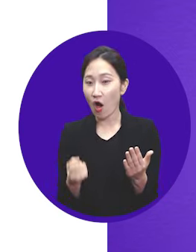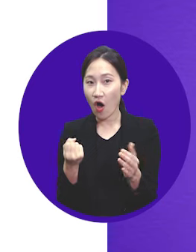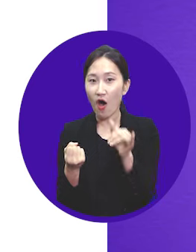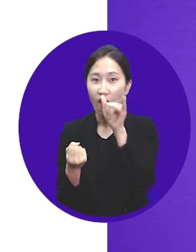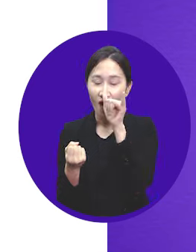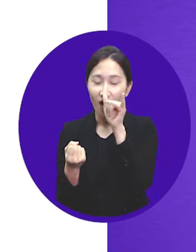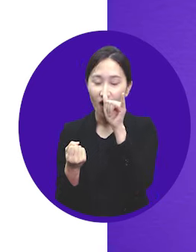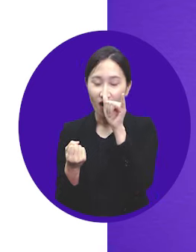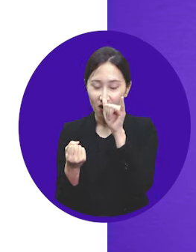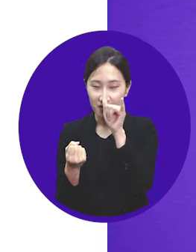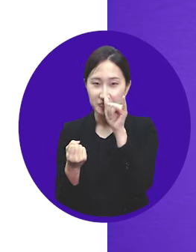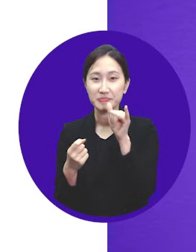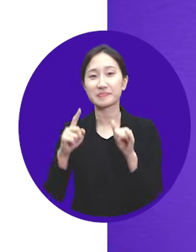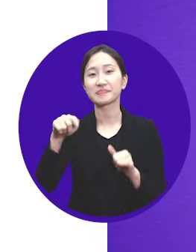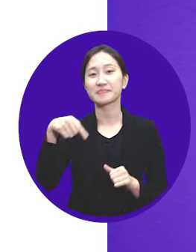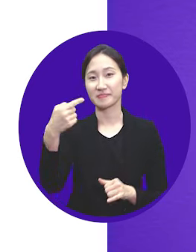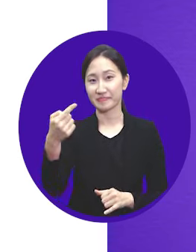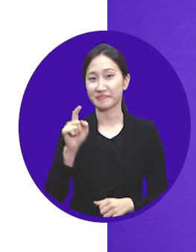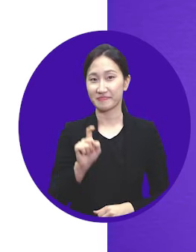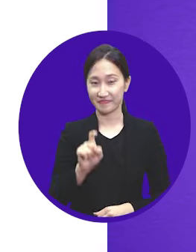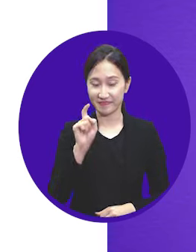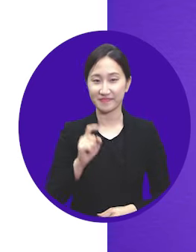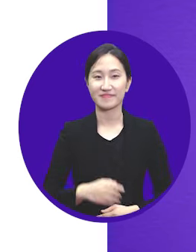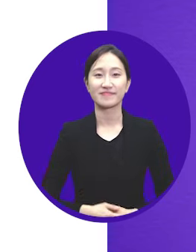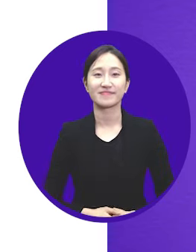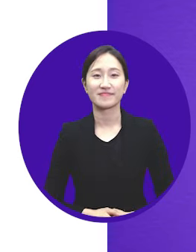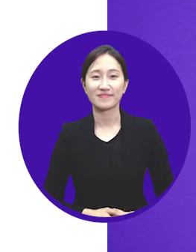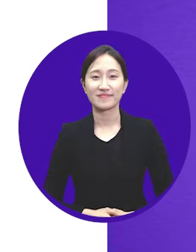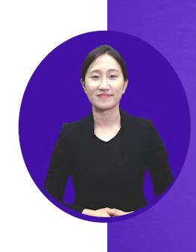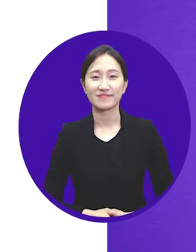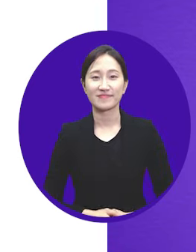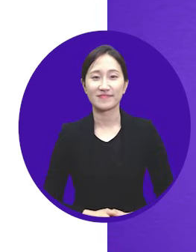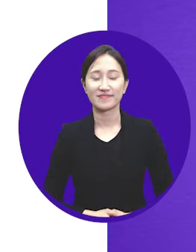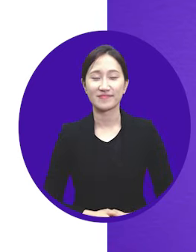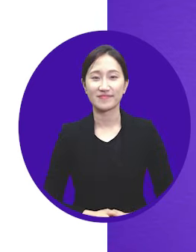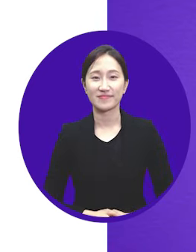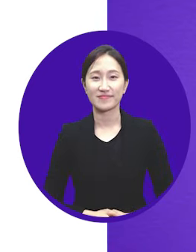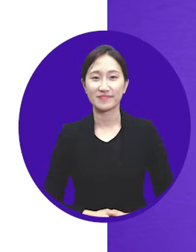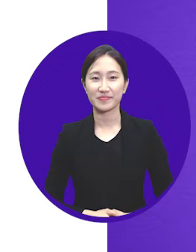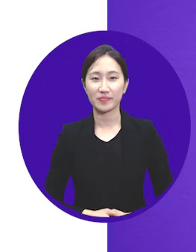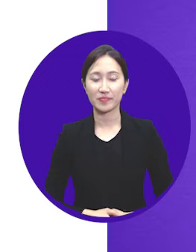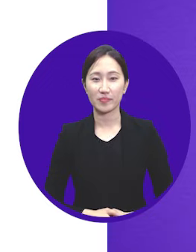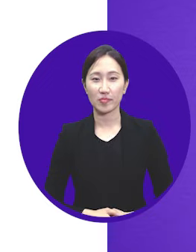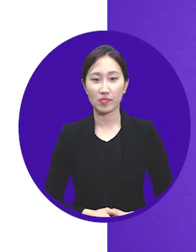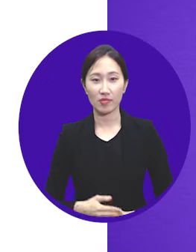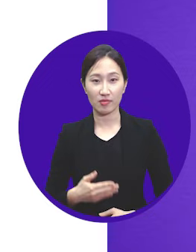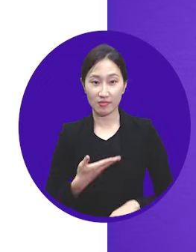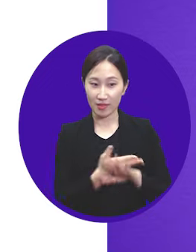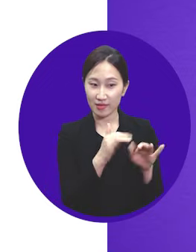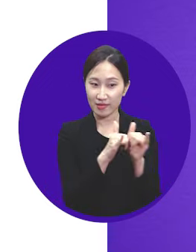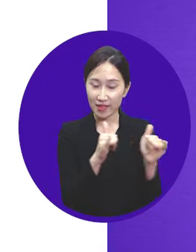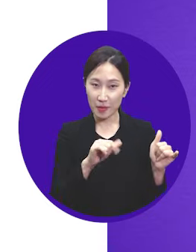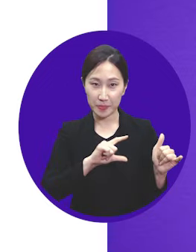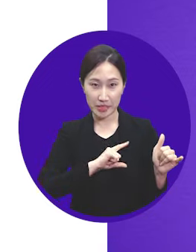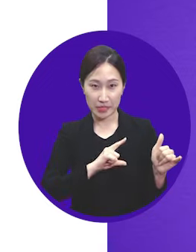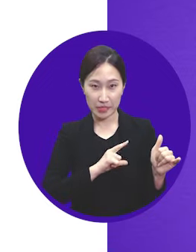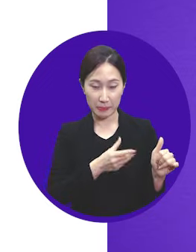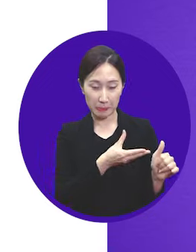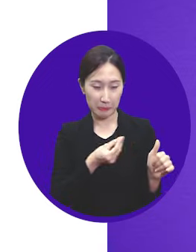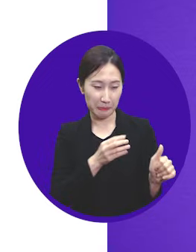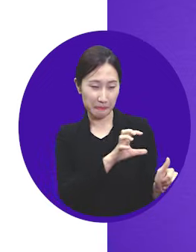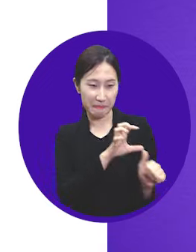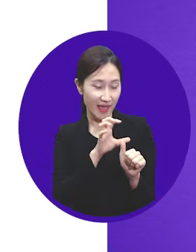나오죠. 준비물을 한 번 더 확인하신 후에 계좌 개설하기로 들어갑니다. 본인 및 타인의